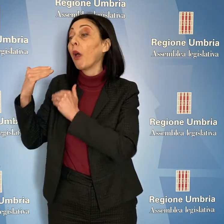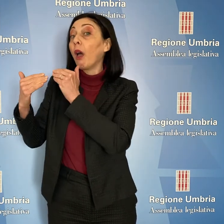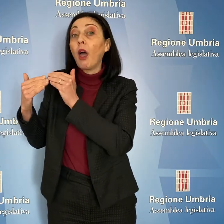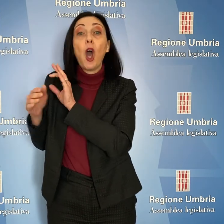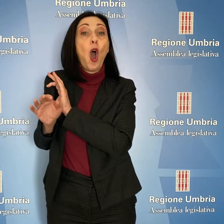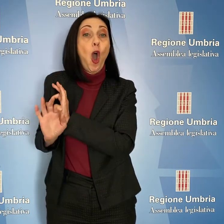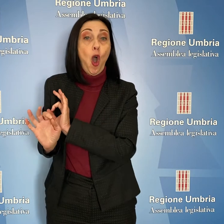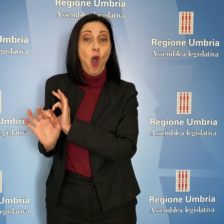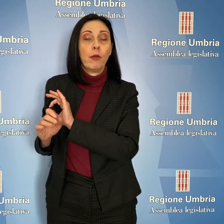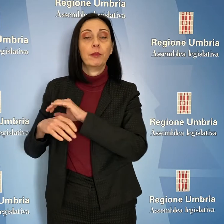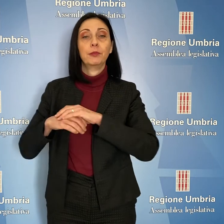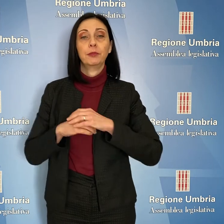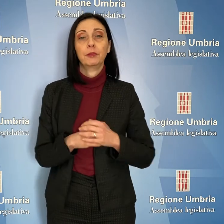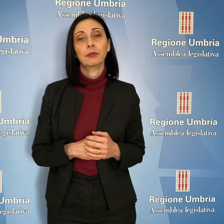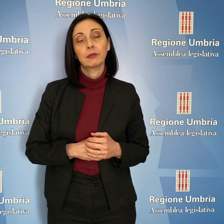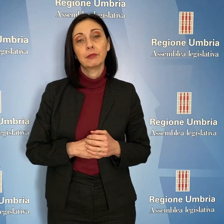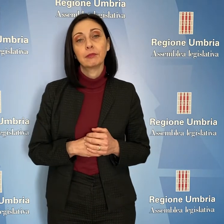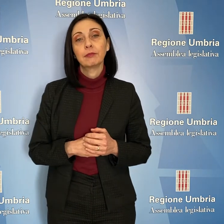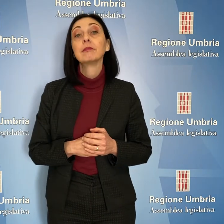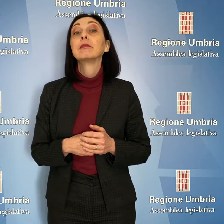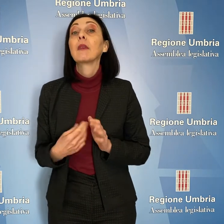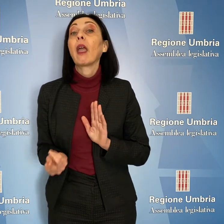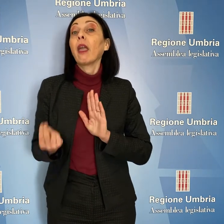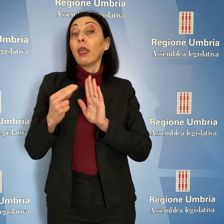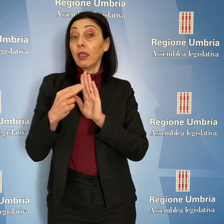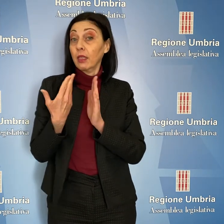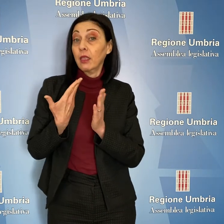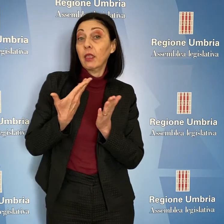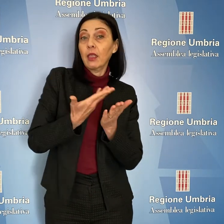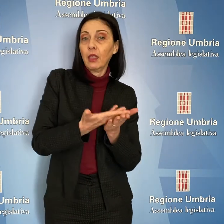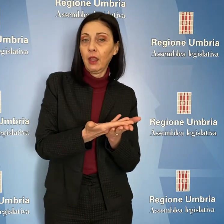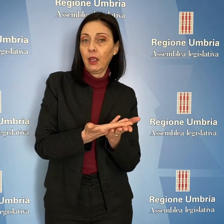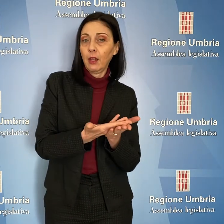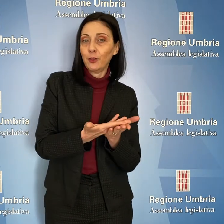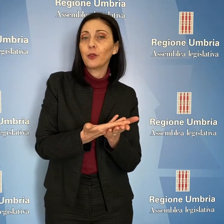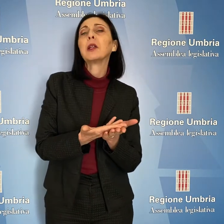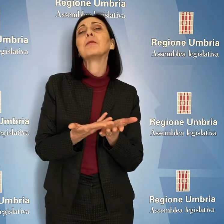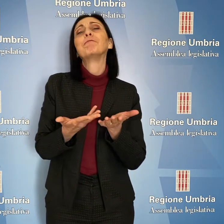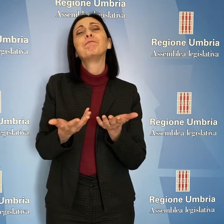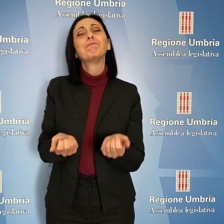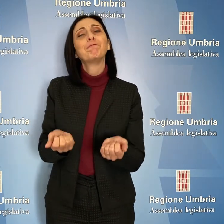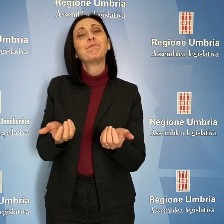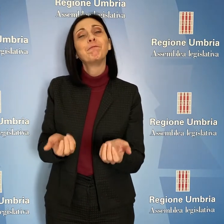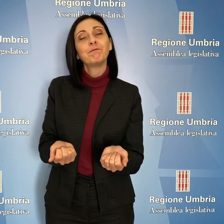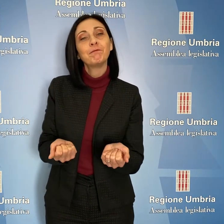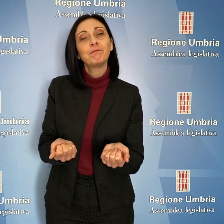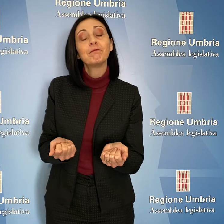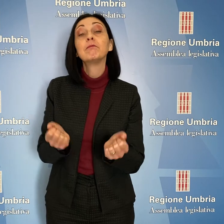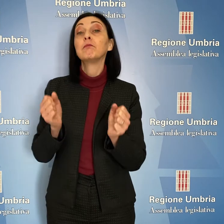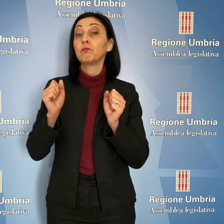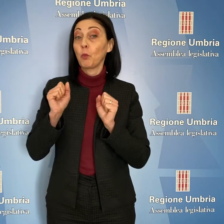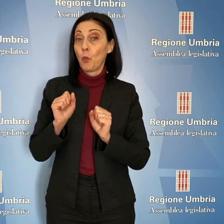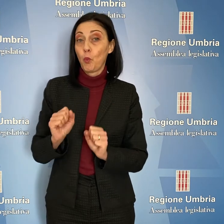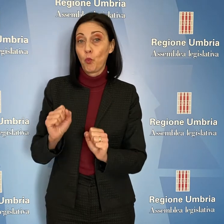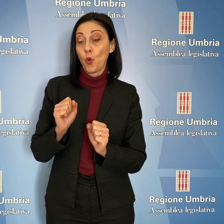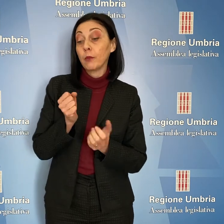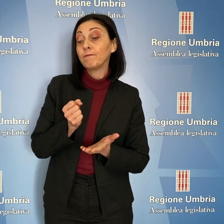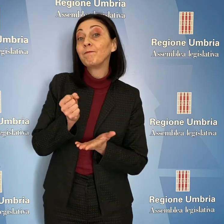incompleti. L'integrazione proposta consentirebbe sostanzialmente di inglobare nell'accesso alla